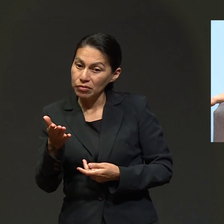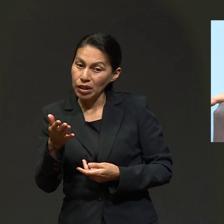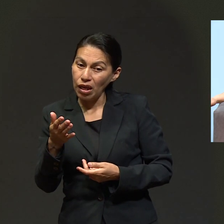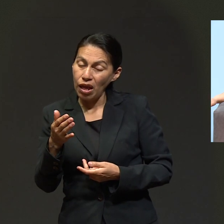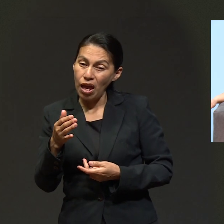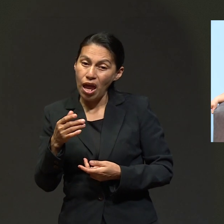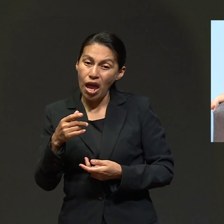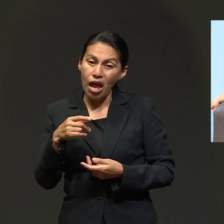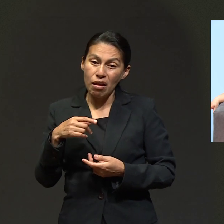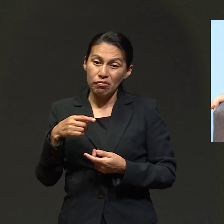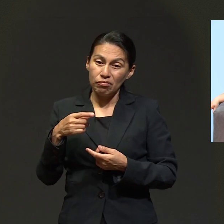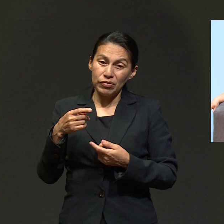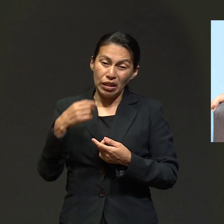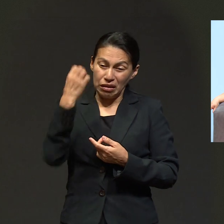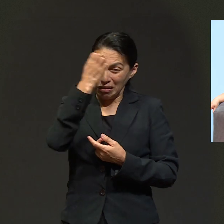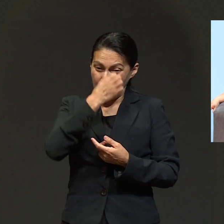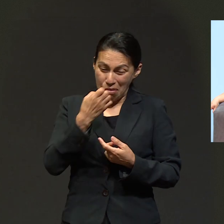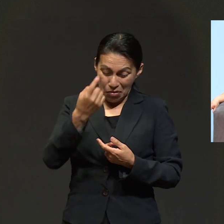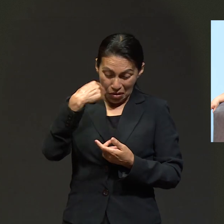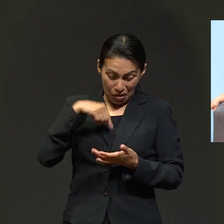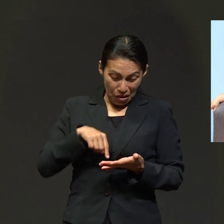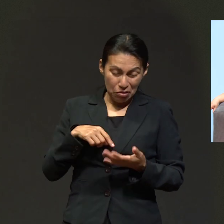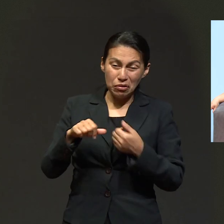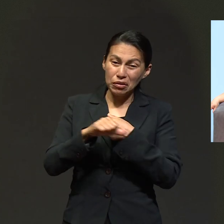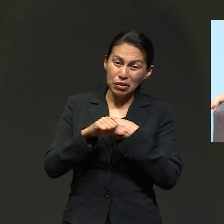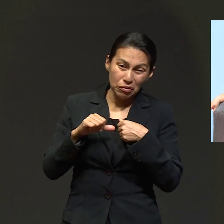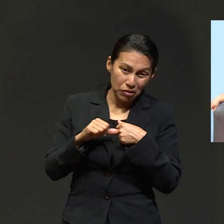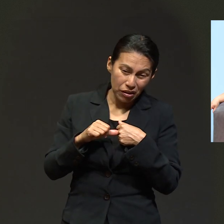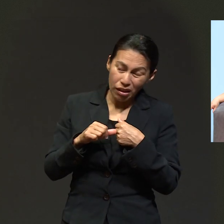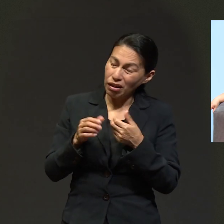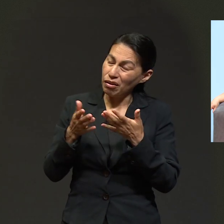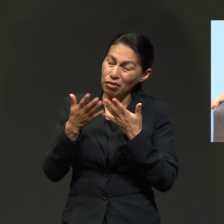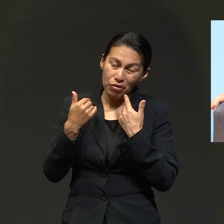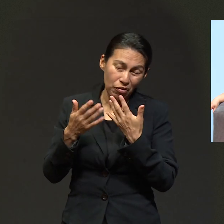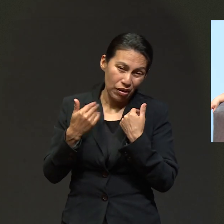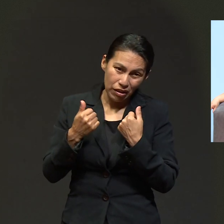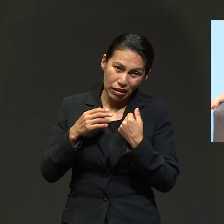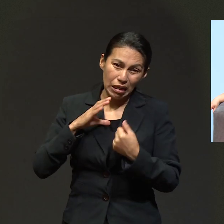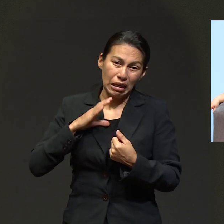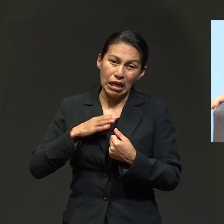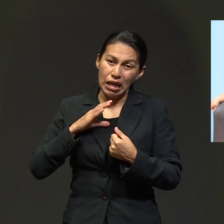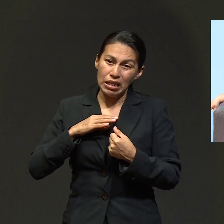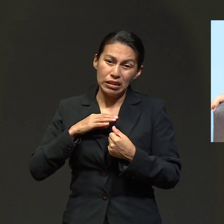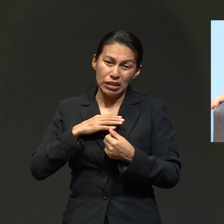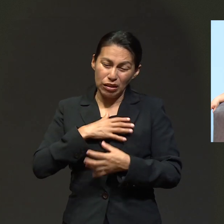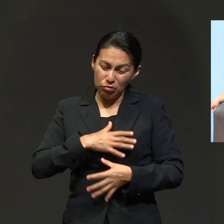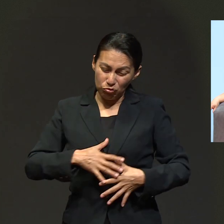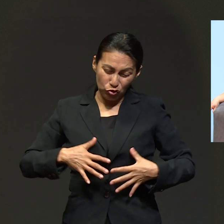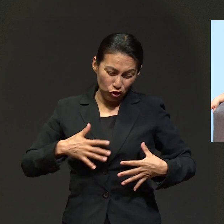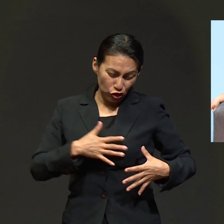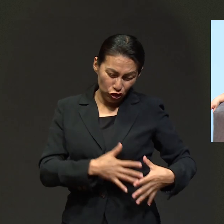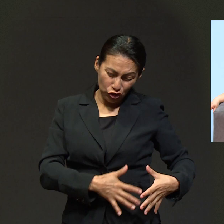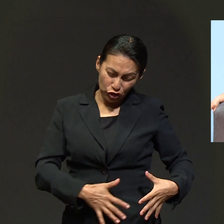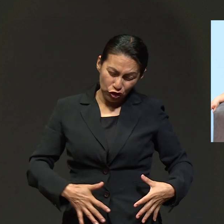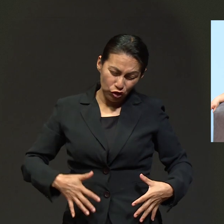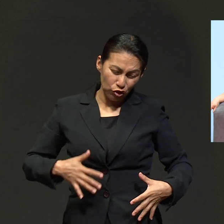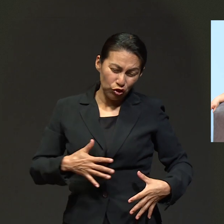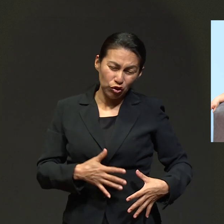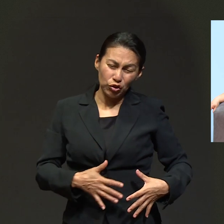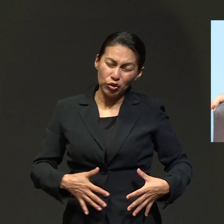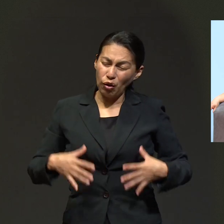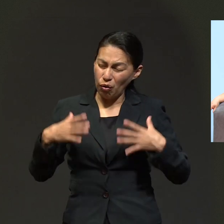Y lamentablemente para usted ya no hay ni quimios, ni radios, ni cirugía, porque su cáncer ya es terminal.